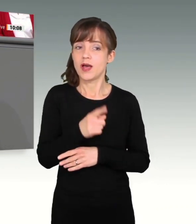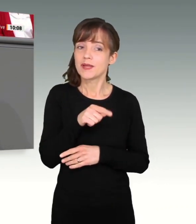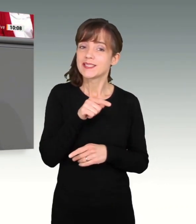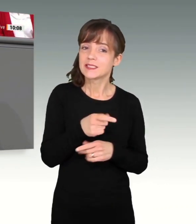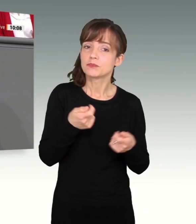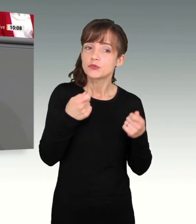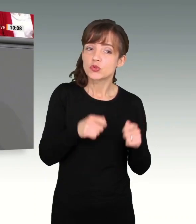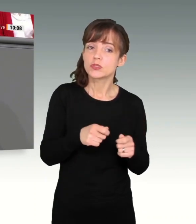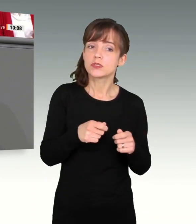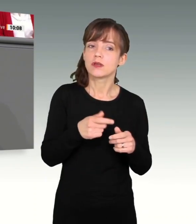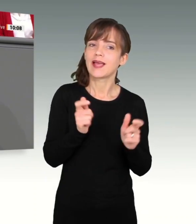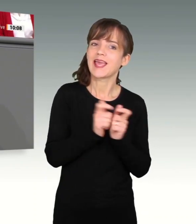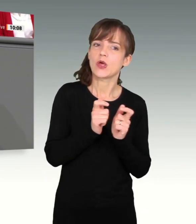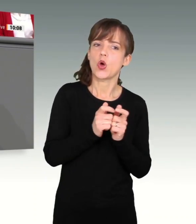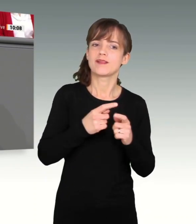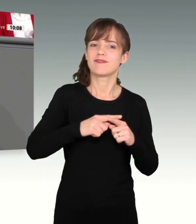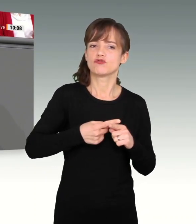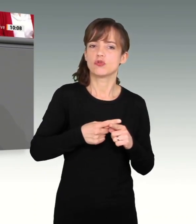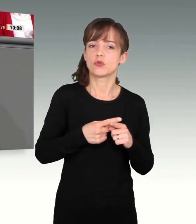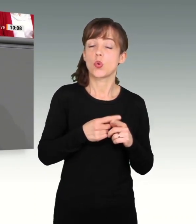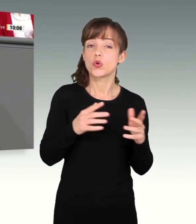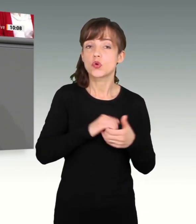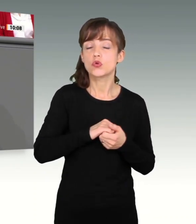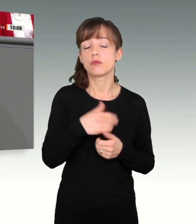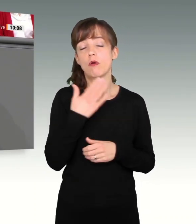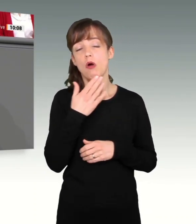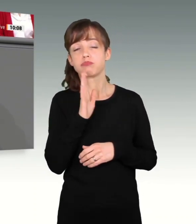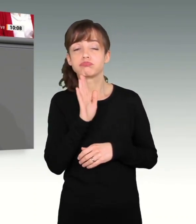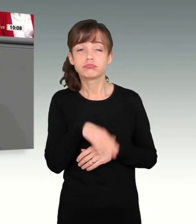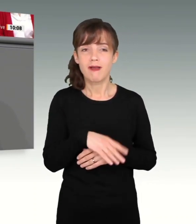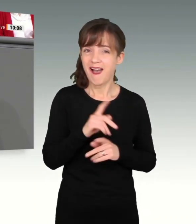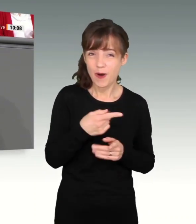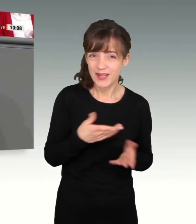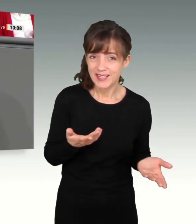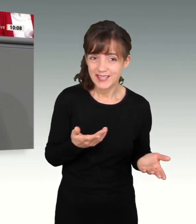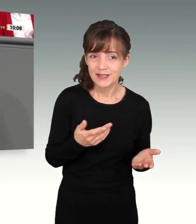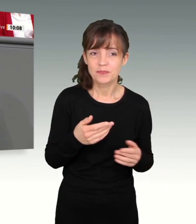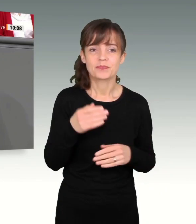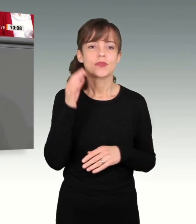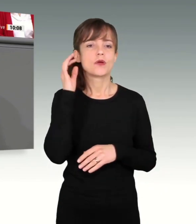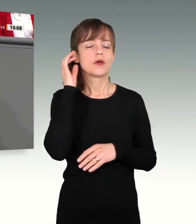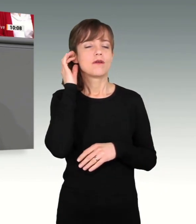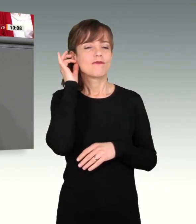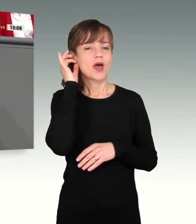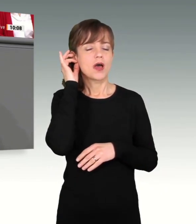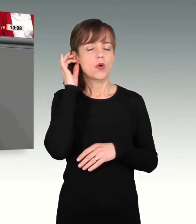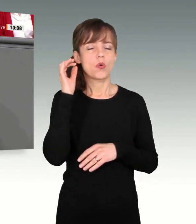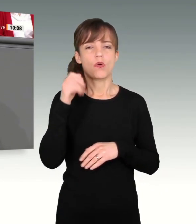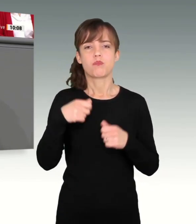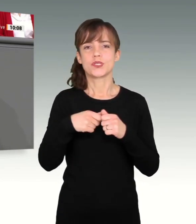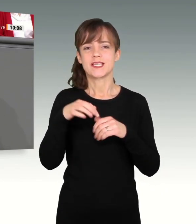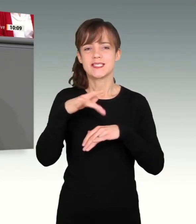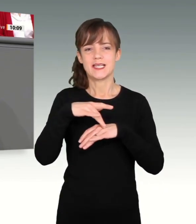Großen Koalition nicht leichtfertig erfolgt. Frau Bundeskanzlerin, Dr. Merkel hat im Zusammenhang mit der Corona